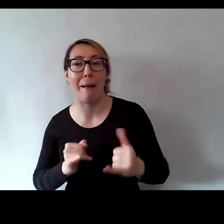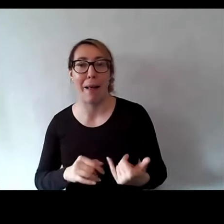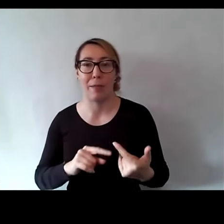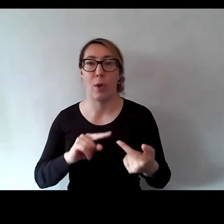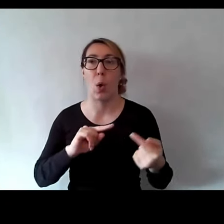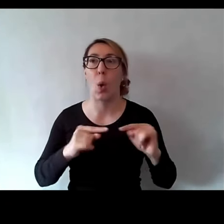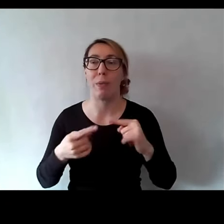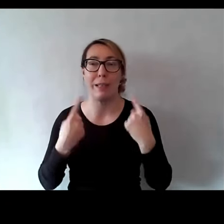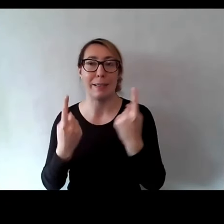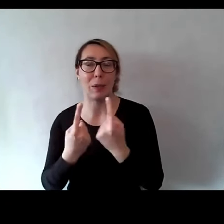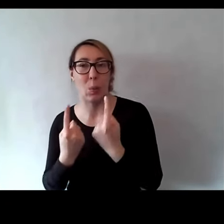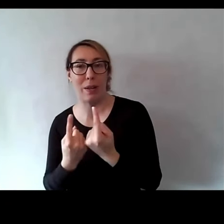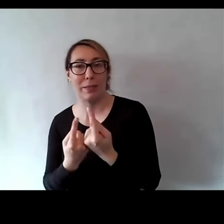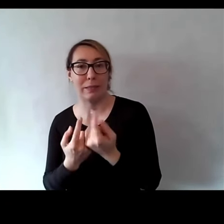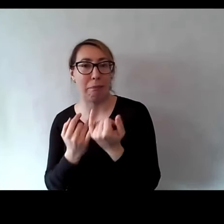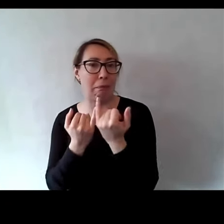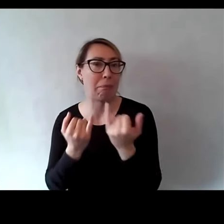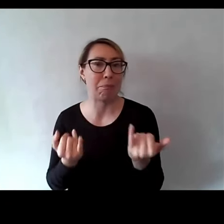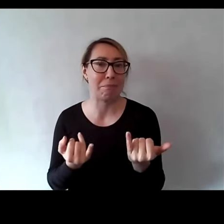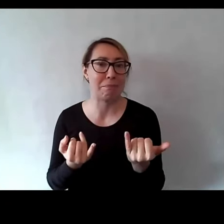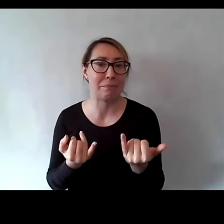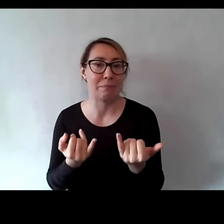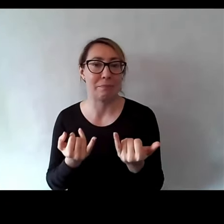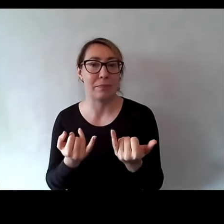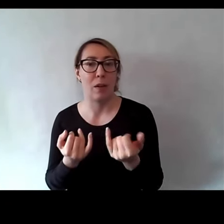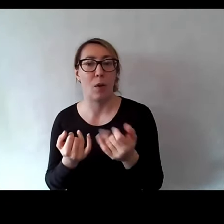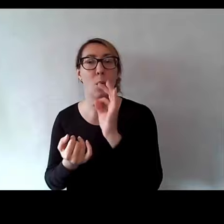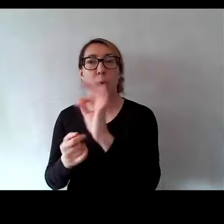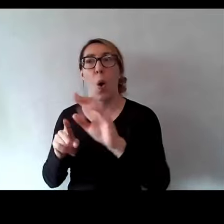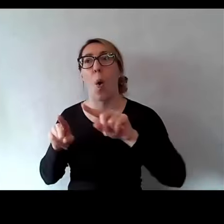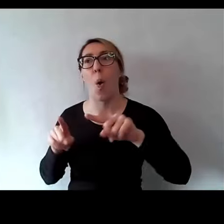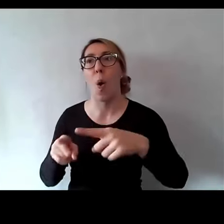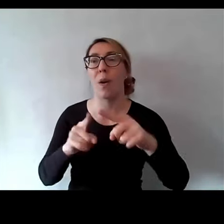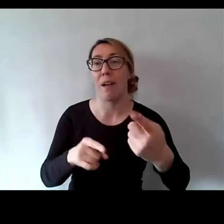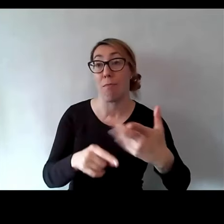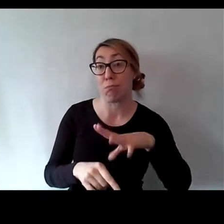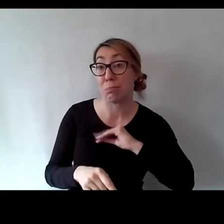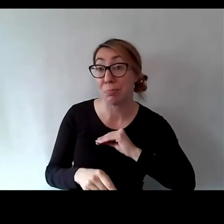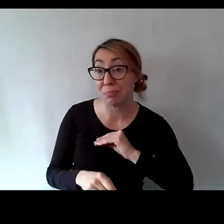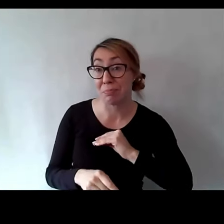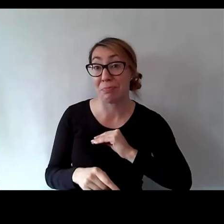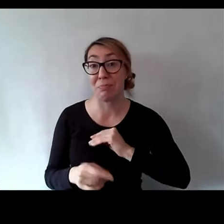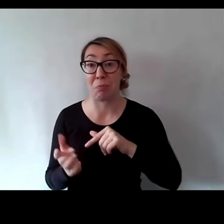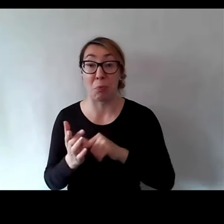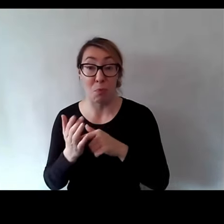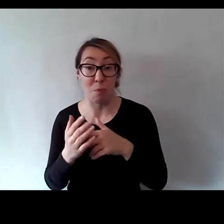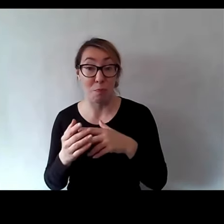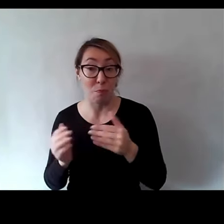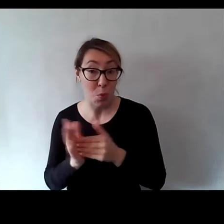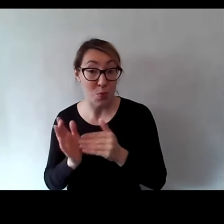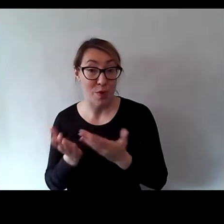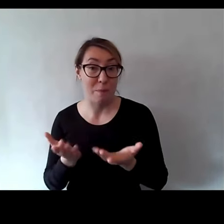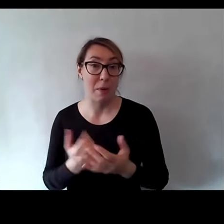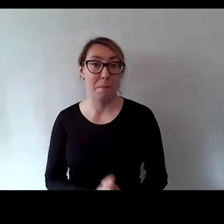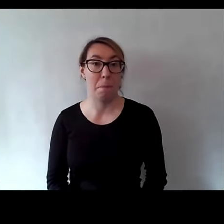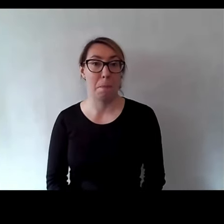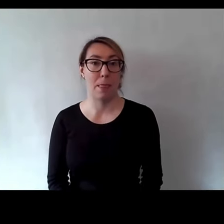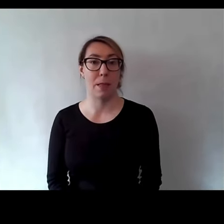sytuacjach, czy gdzieś w Waszych organizacjach mogłoby Ci takie narzędzie przydać.